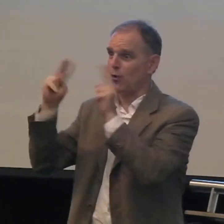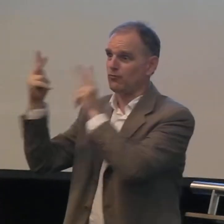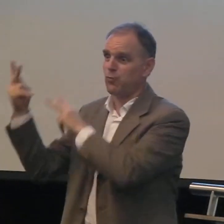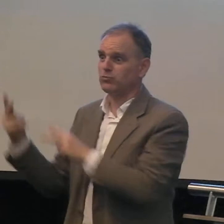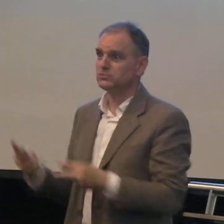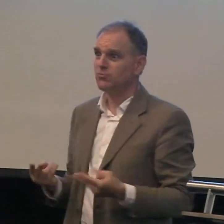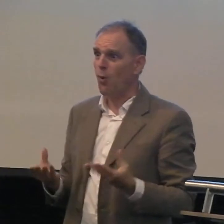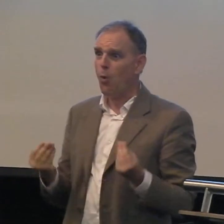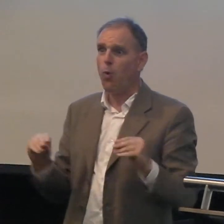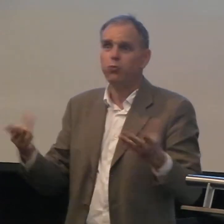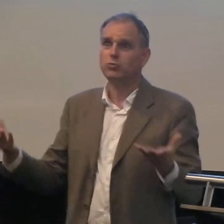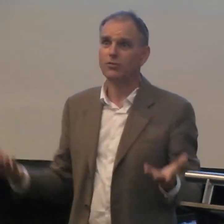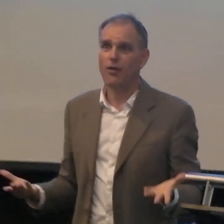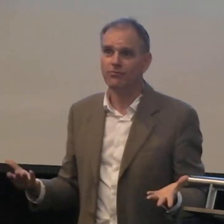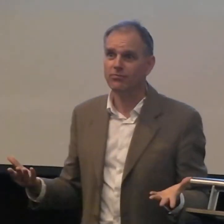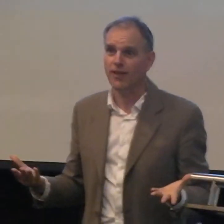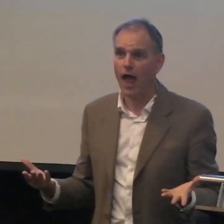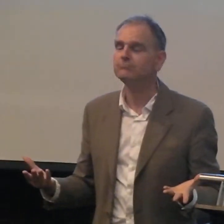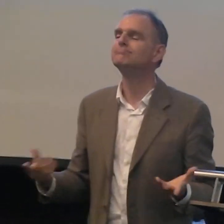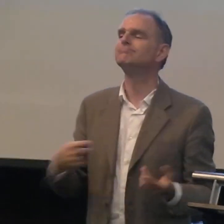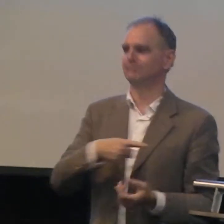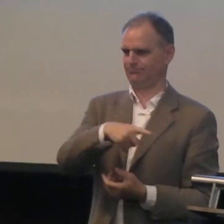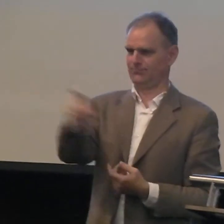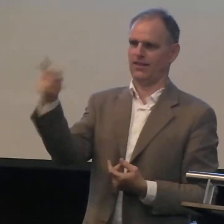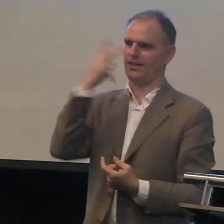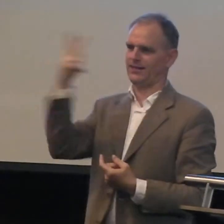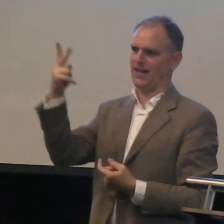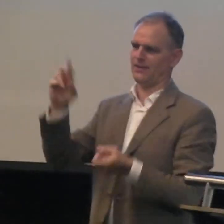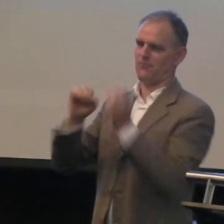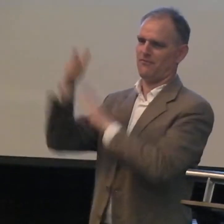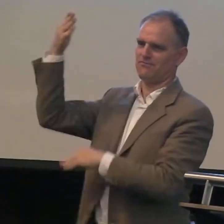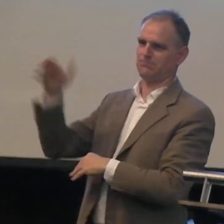Met heel veel metamorfoses erop, hoe doe je dat dan?